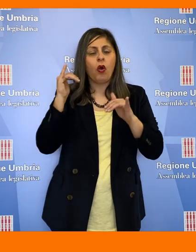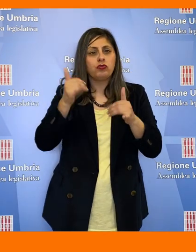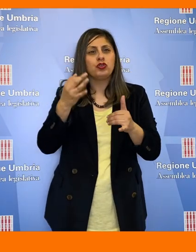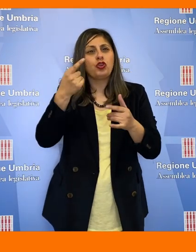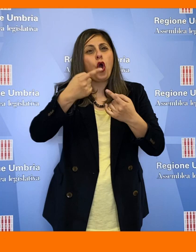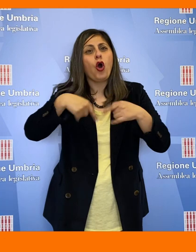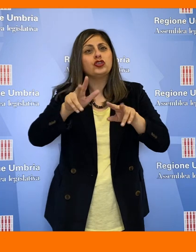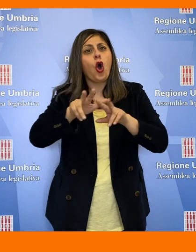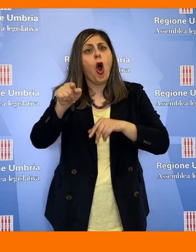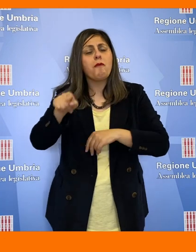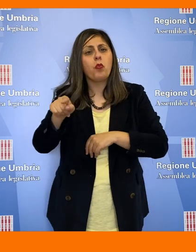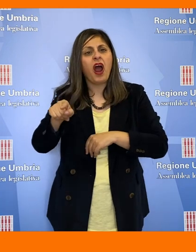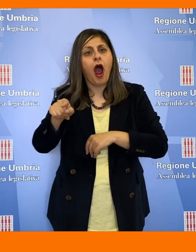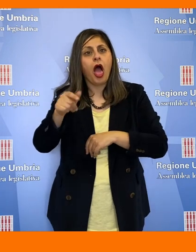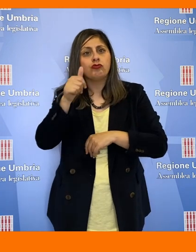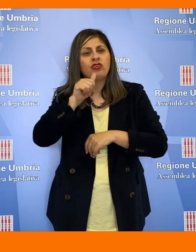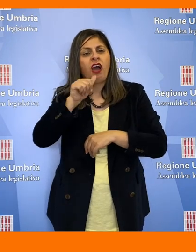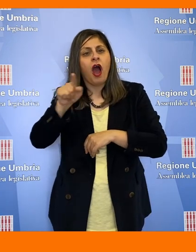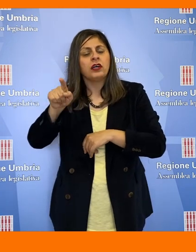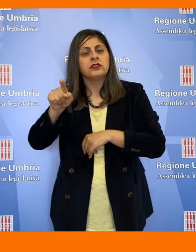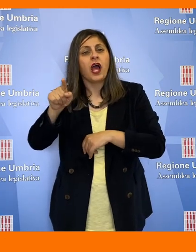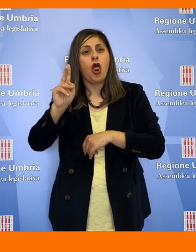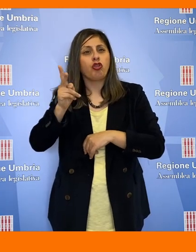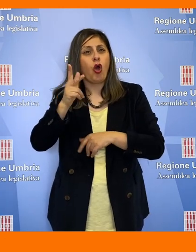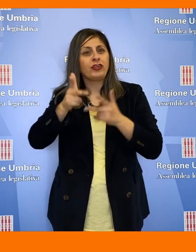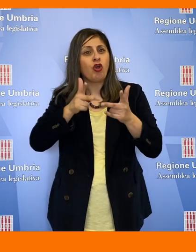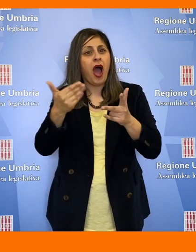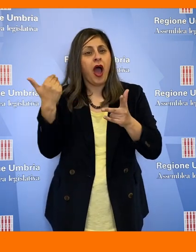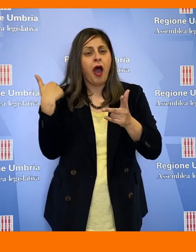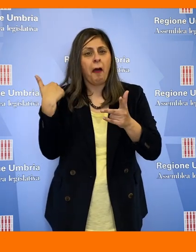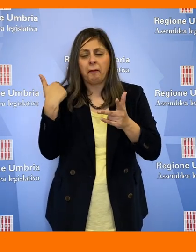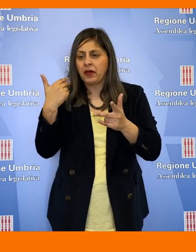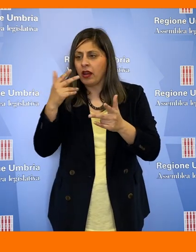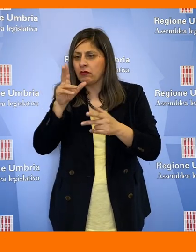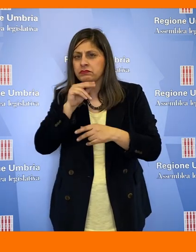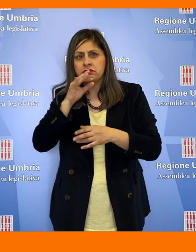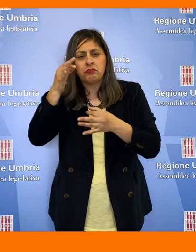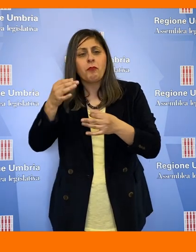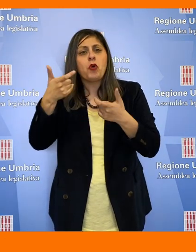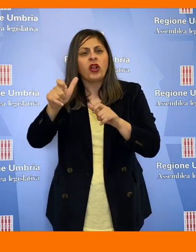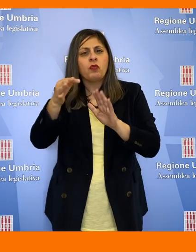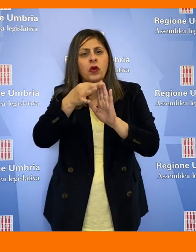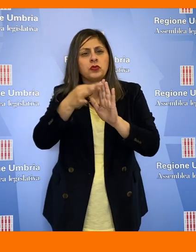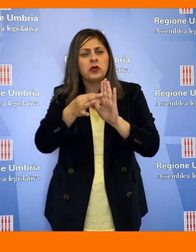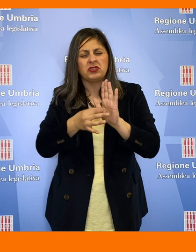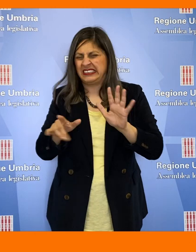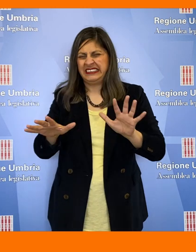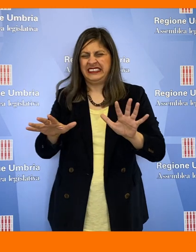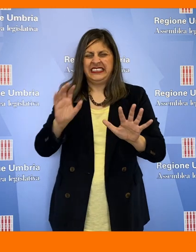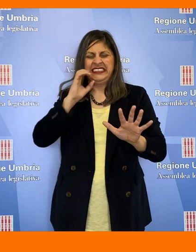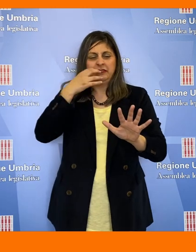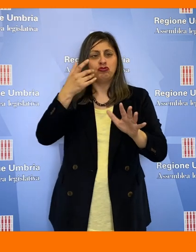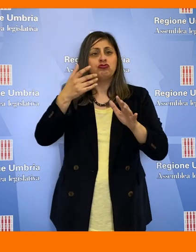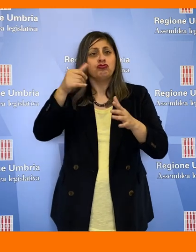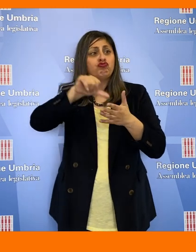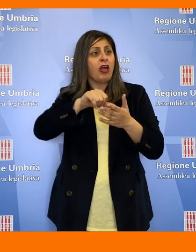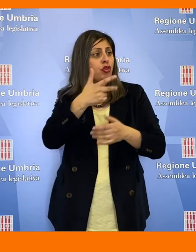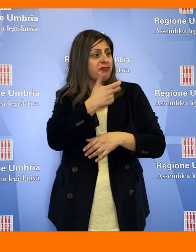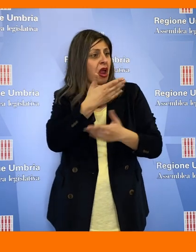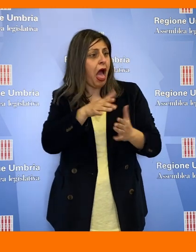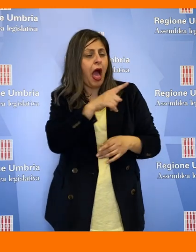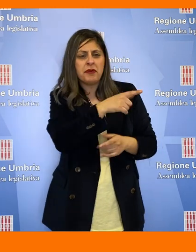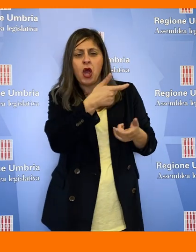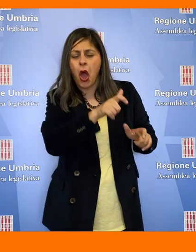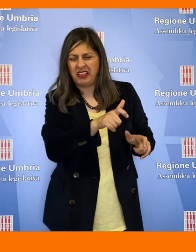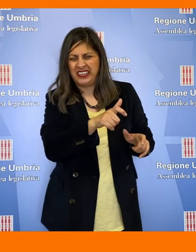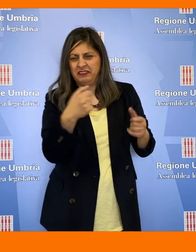durante la seduta del Consiglio Comunale di Città di Castello del 12 aprile scorso in merito ai motivi che sarebbero alla base dell'apertura del centro